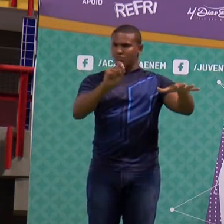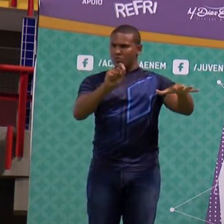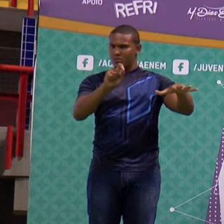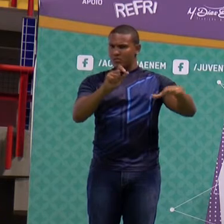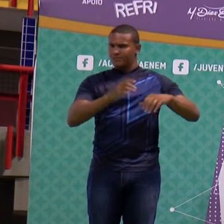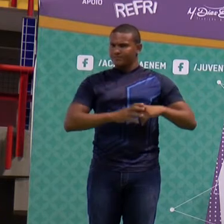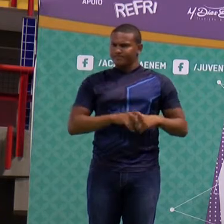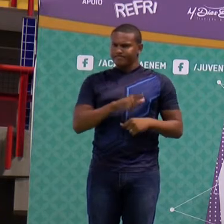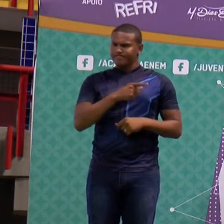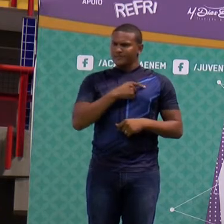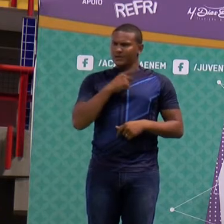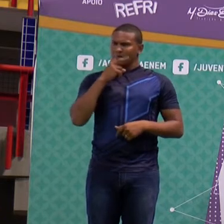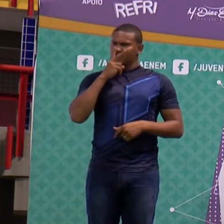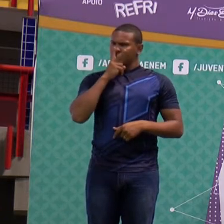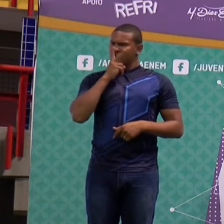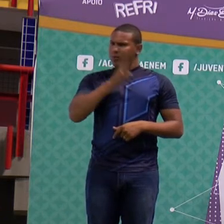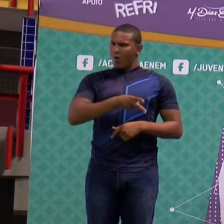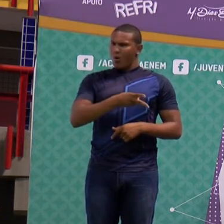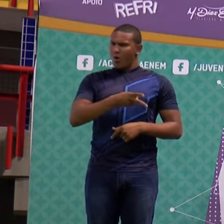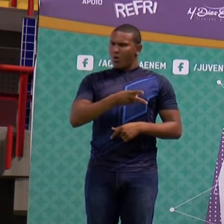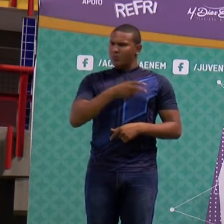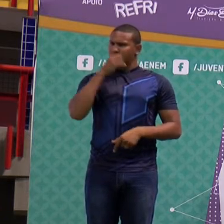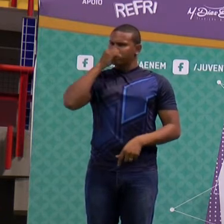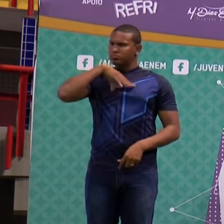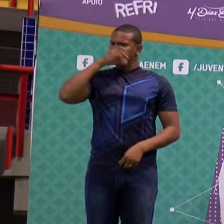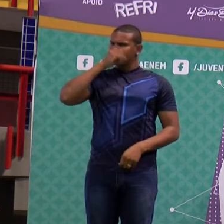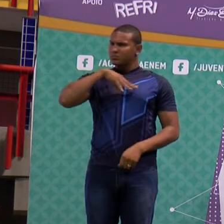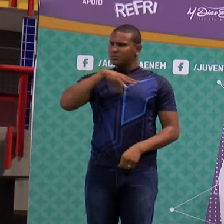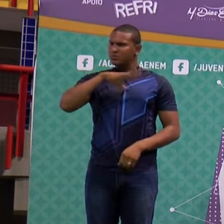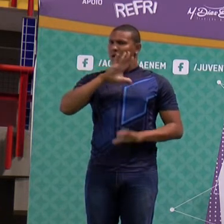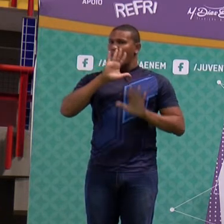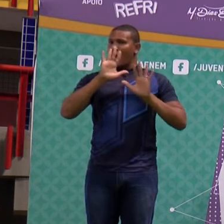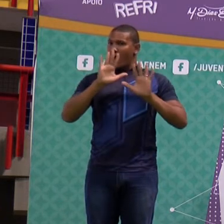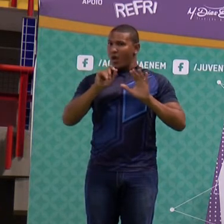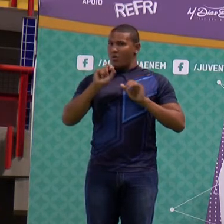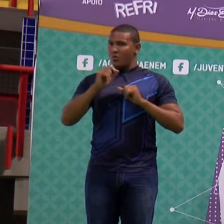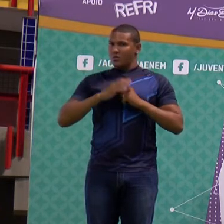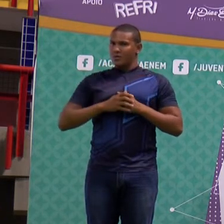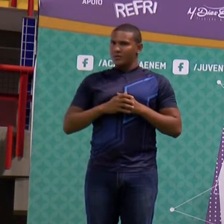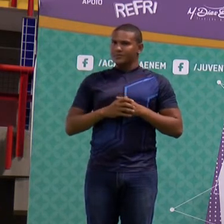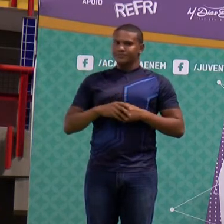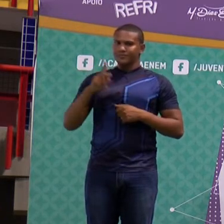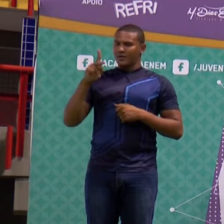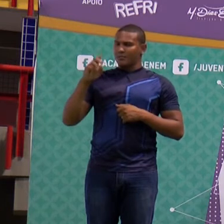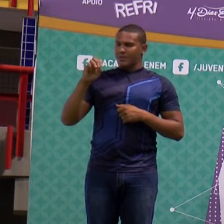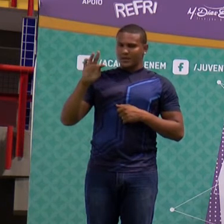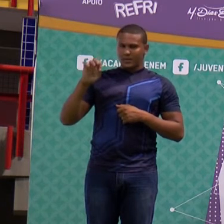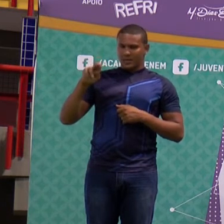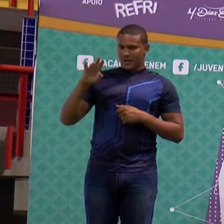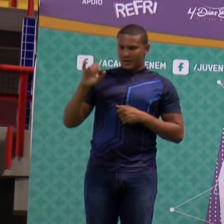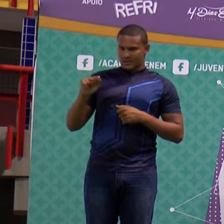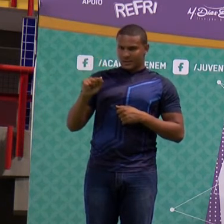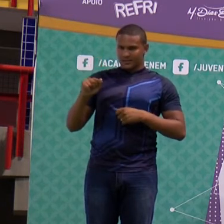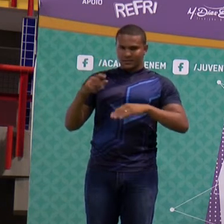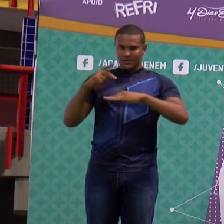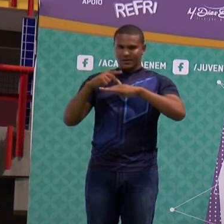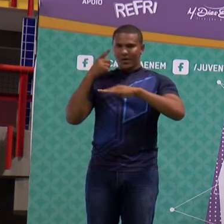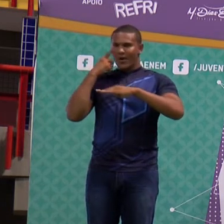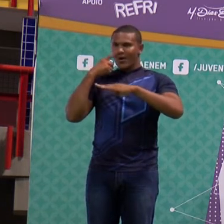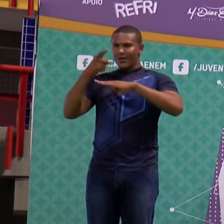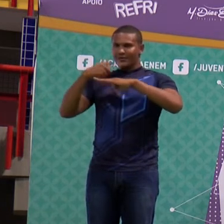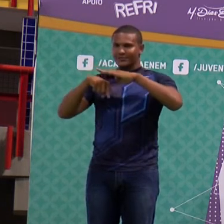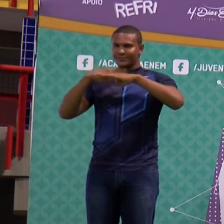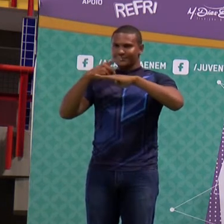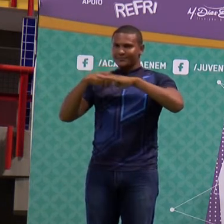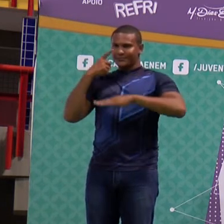som o barulho ele é a potência dividido pela área enquanto a caixa comum espalha